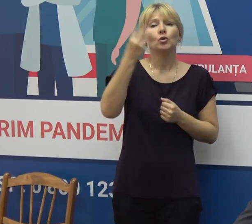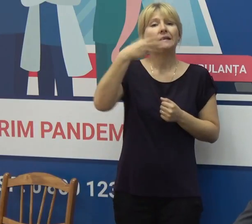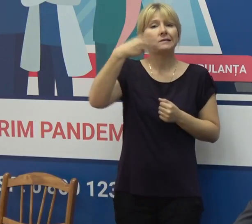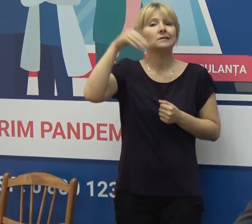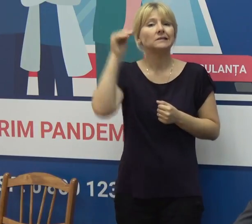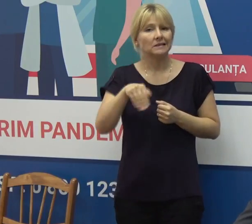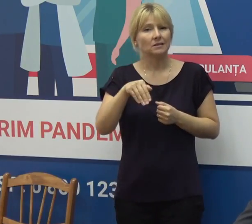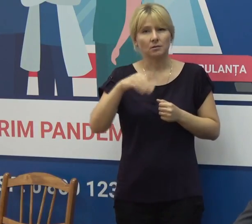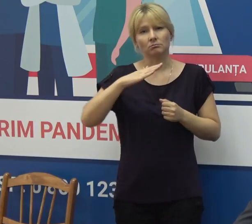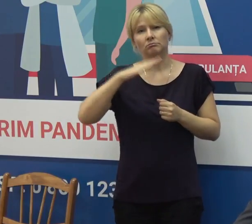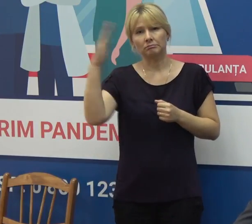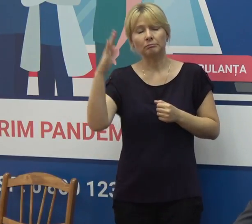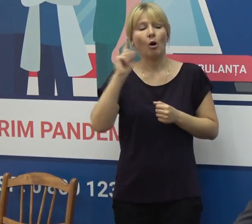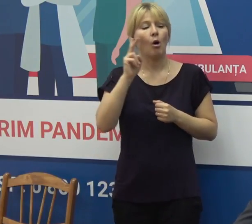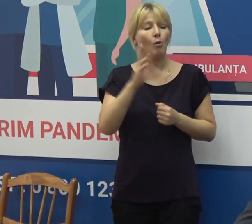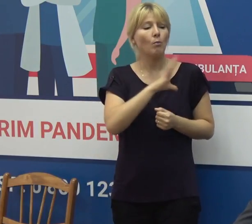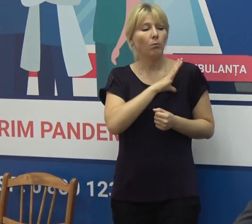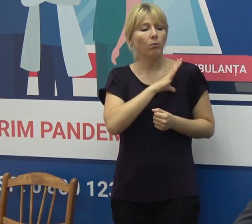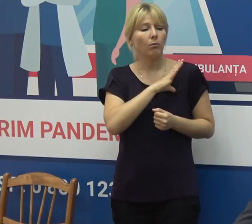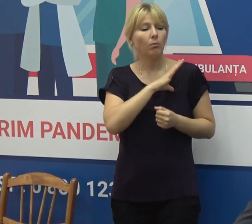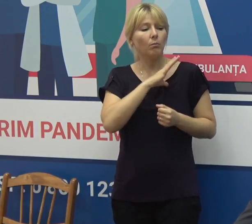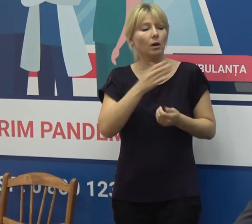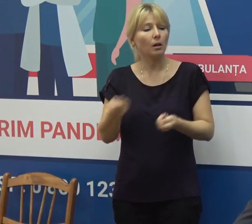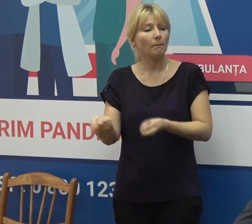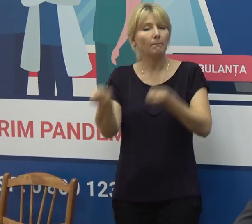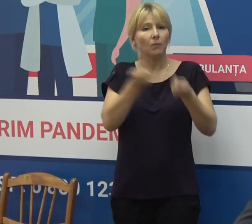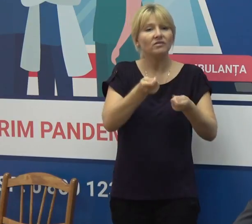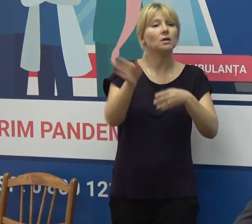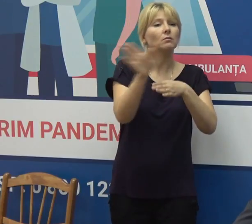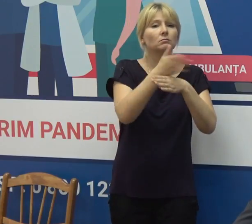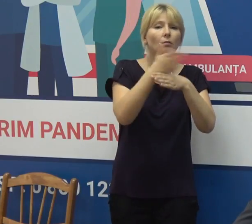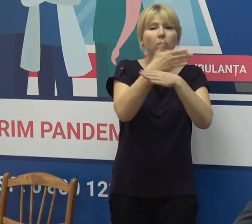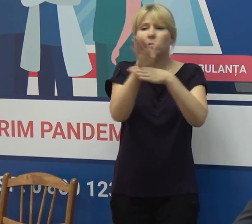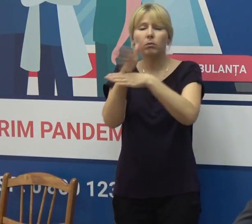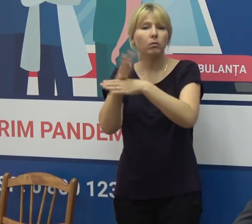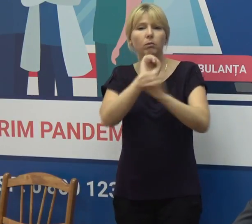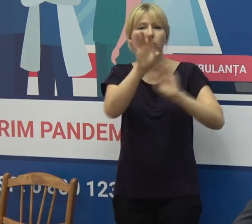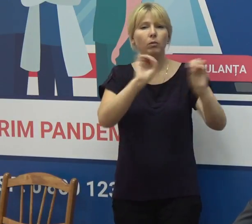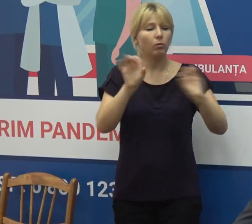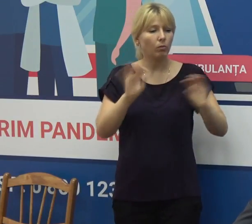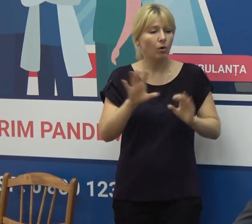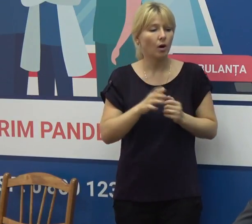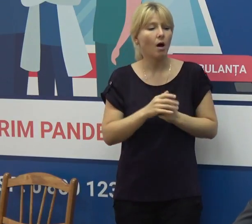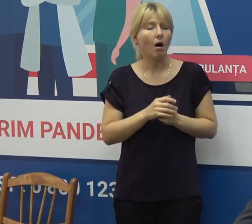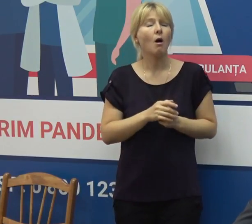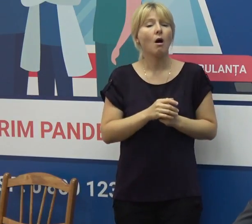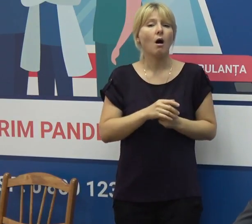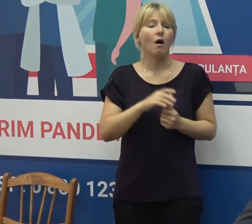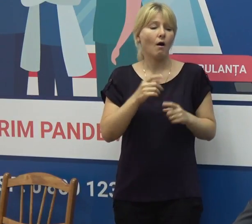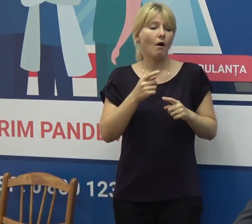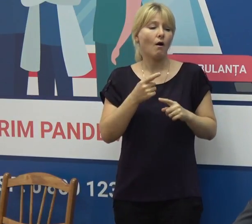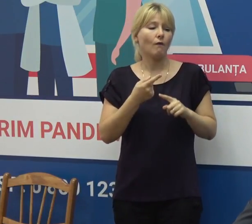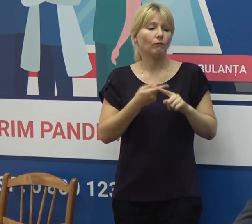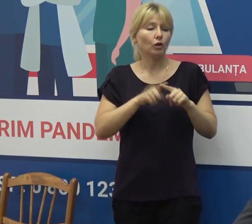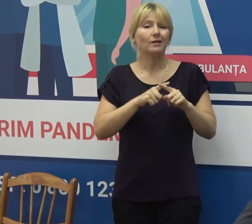.420 care au fost distribuite imediat după recepționare, din lotul achiziționat, cel de